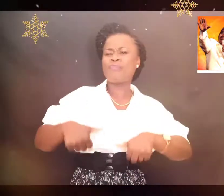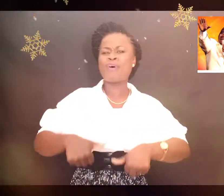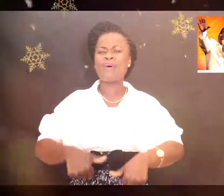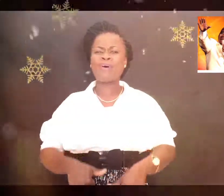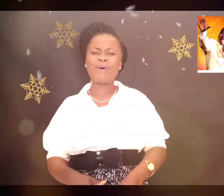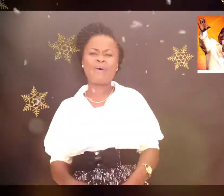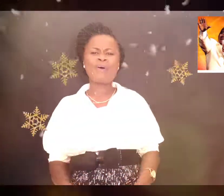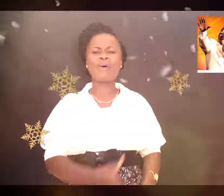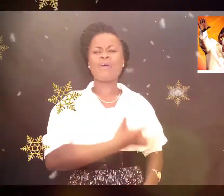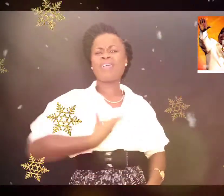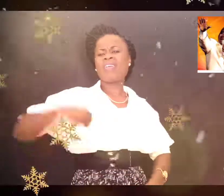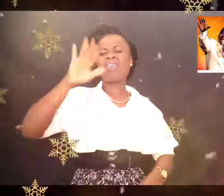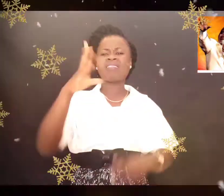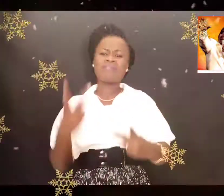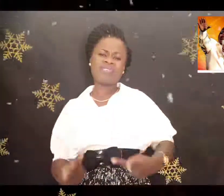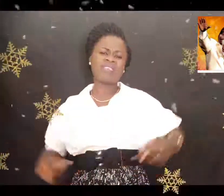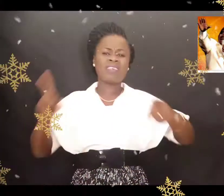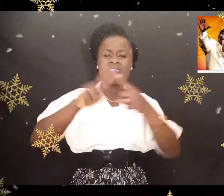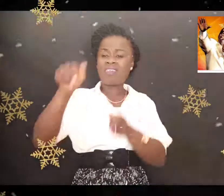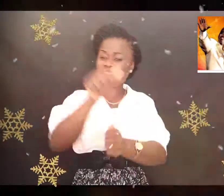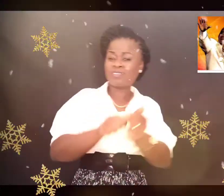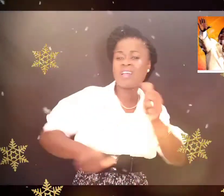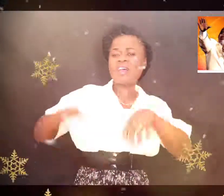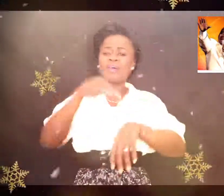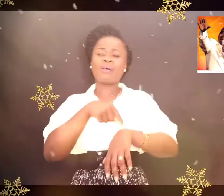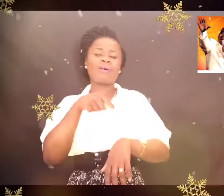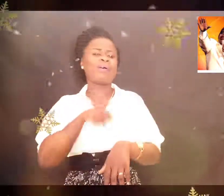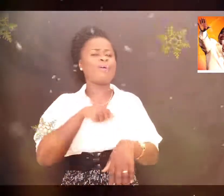mort Et ta vie à chaque heure